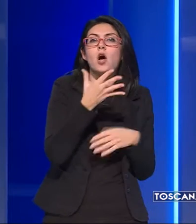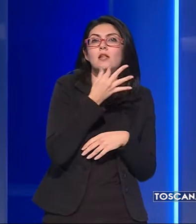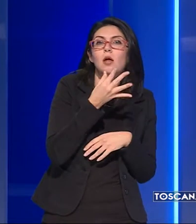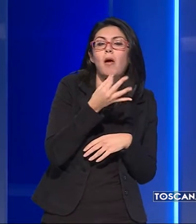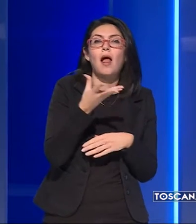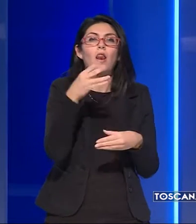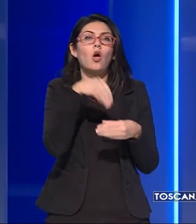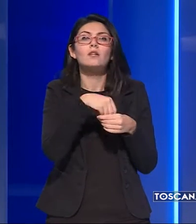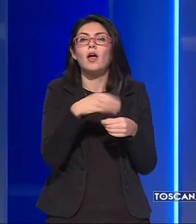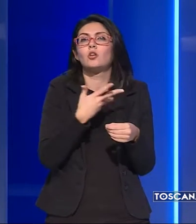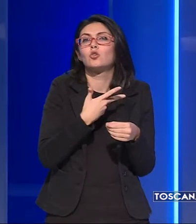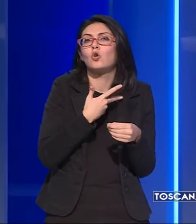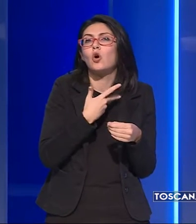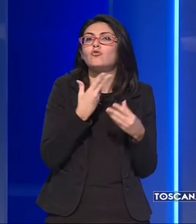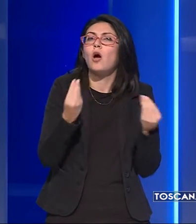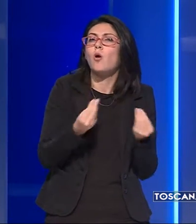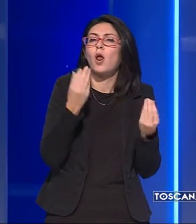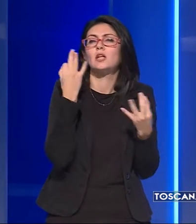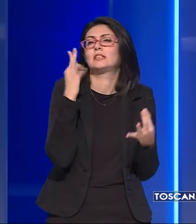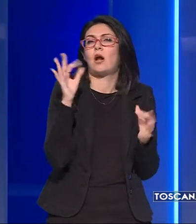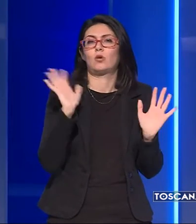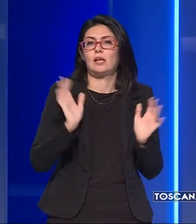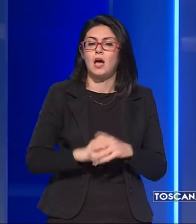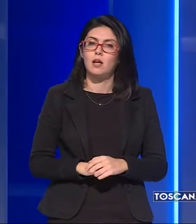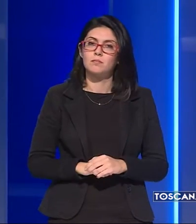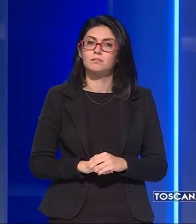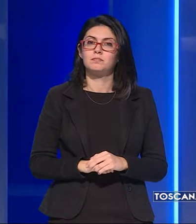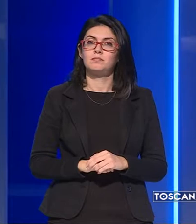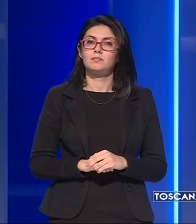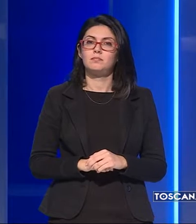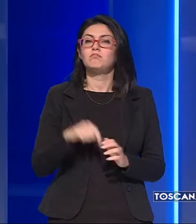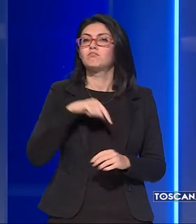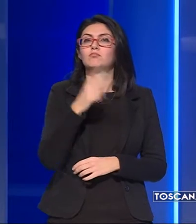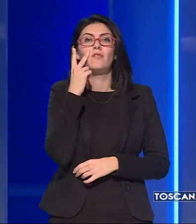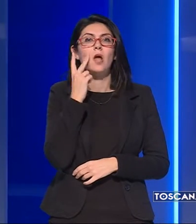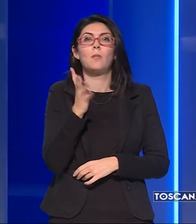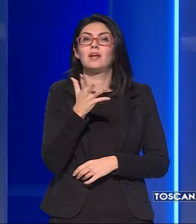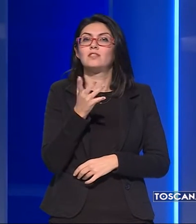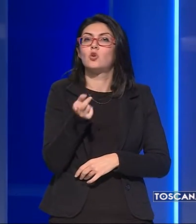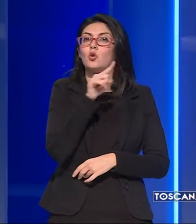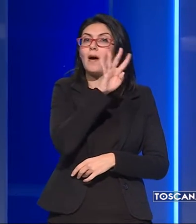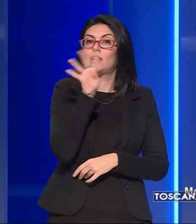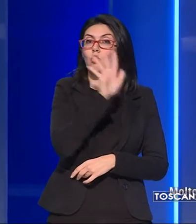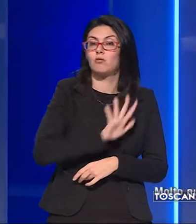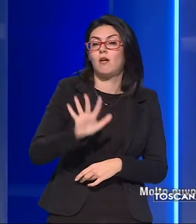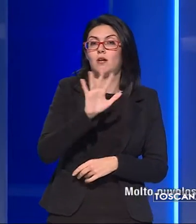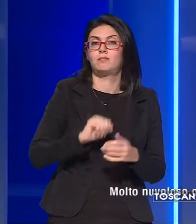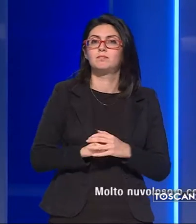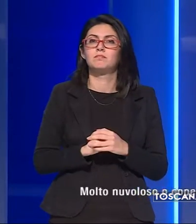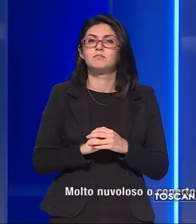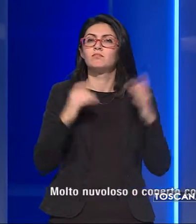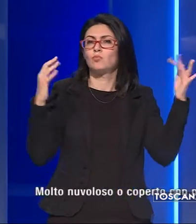all'interno troverete cose straordinarie. E ora le previsioni del tempo per domani in Toscana.